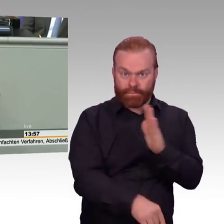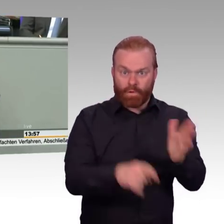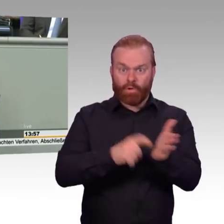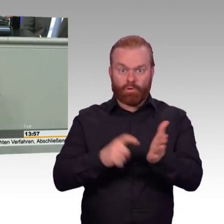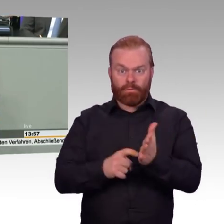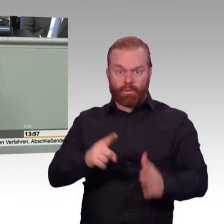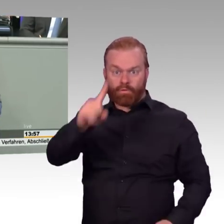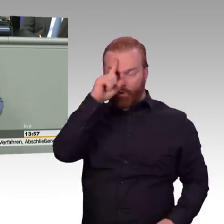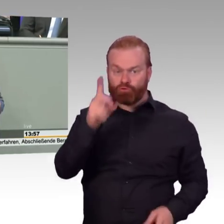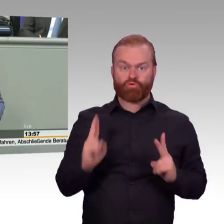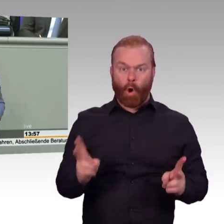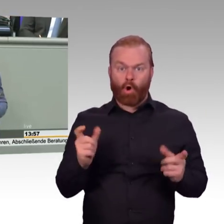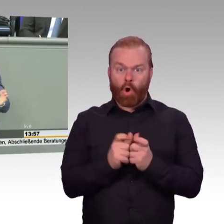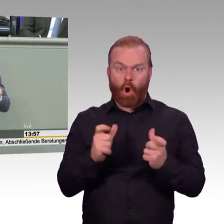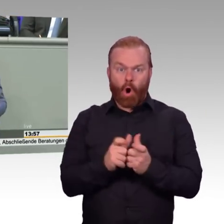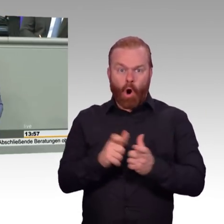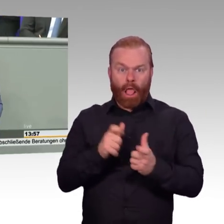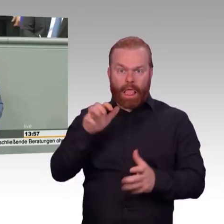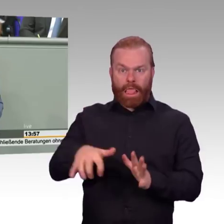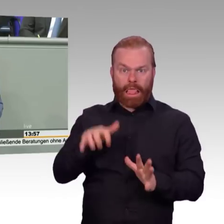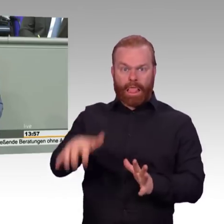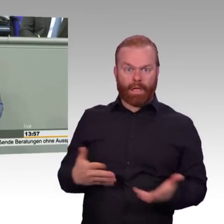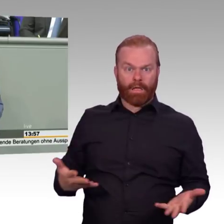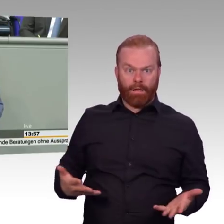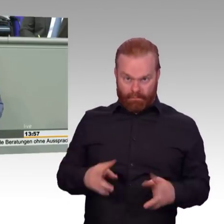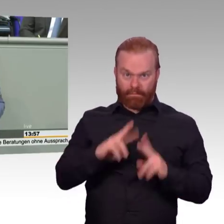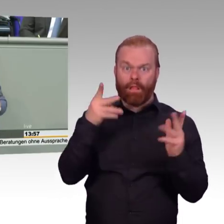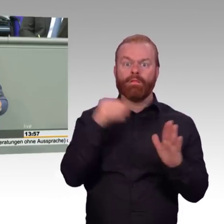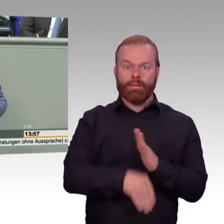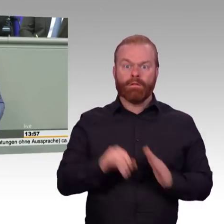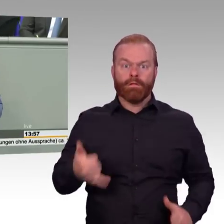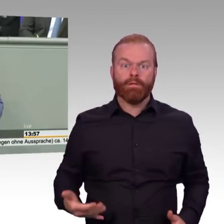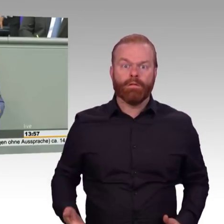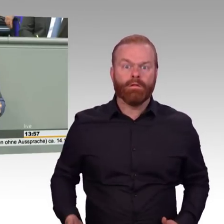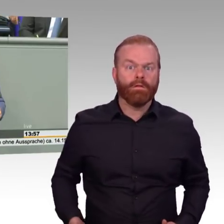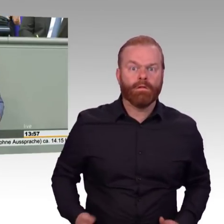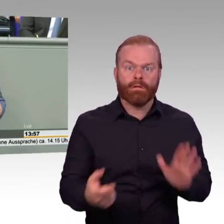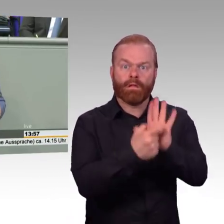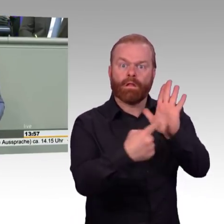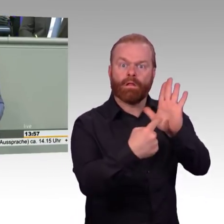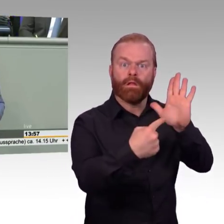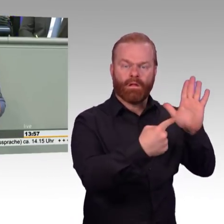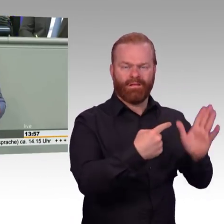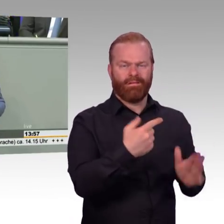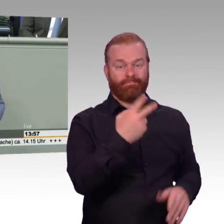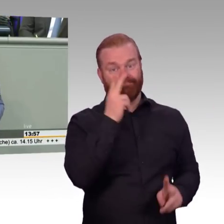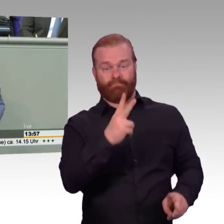Sie meinen es ja vielleicht sogar gut. Das will ich Ihnen gar nicht absprechen. Aber ich würde mir wünschen, dass Sie den Grad Ihrer Verblendung endlich erkennen.